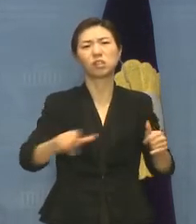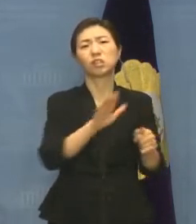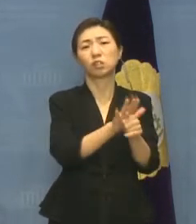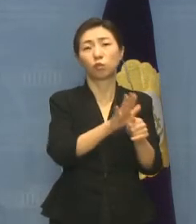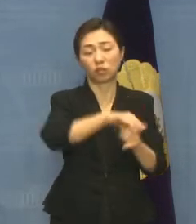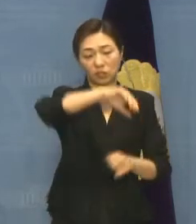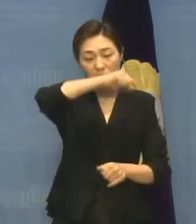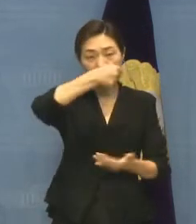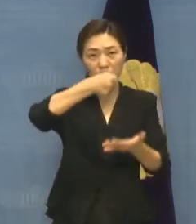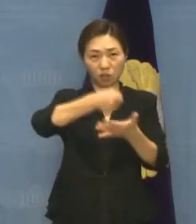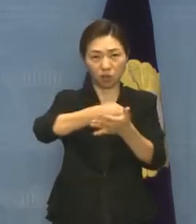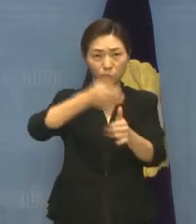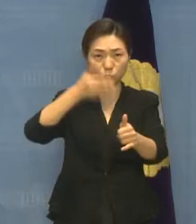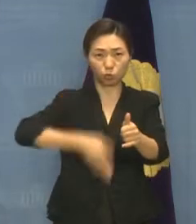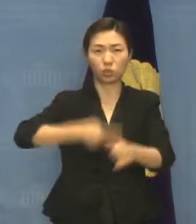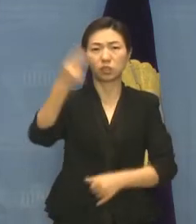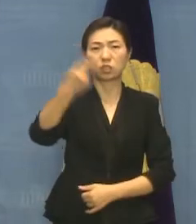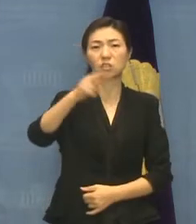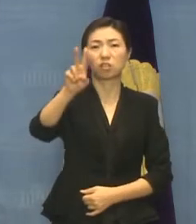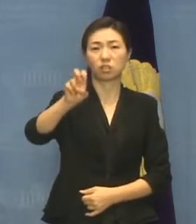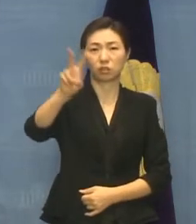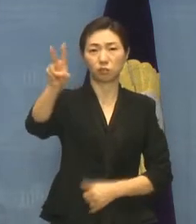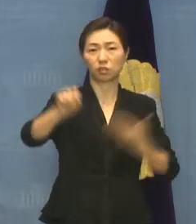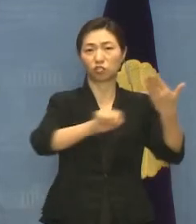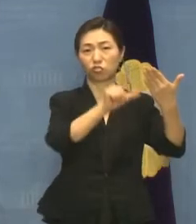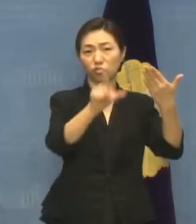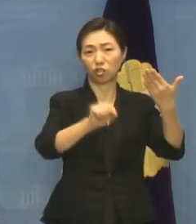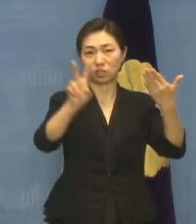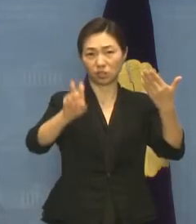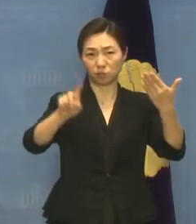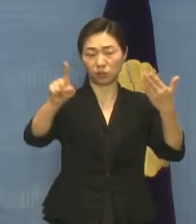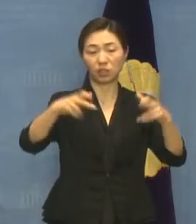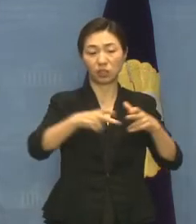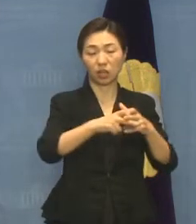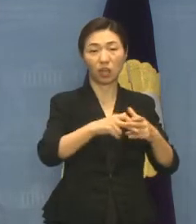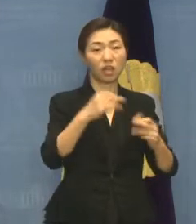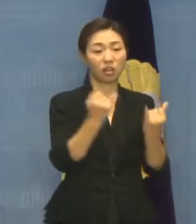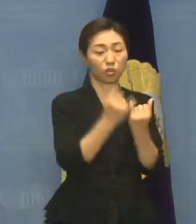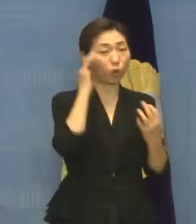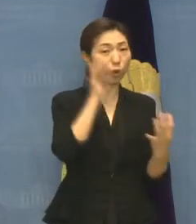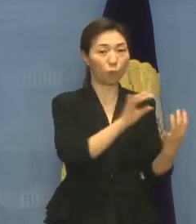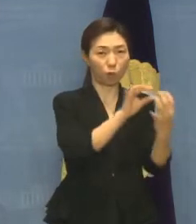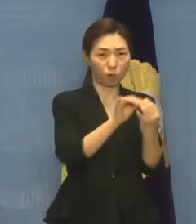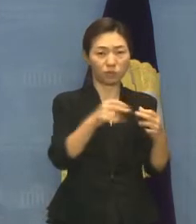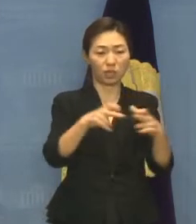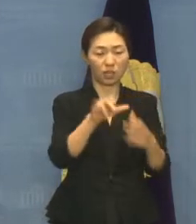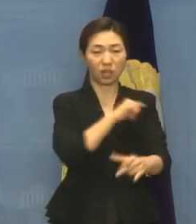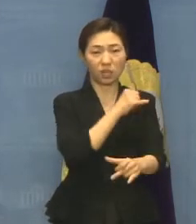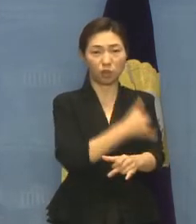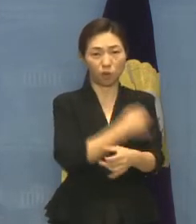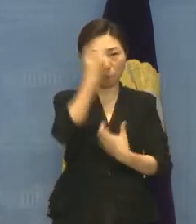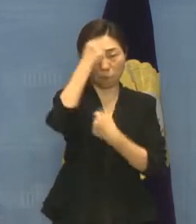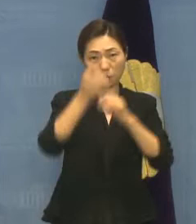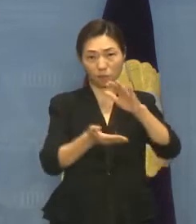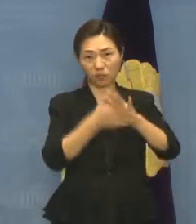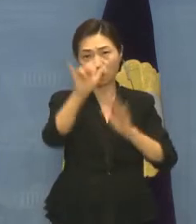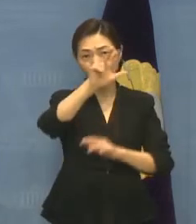2022년 9월 21일 한국장애포럼, 장애여성공간, 장애와 인권발바닥,